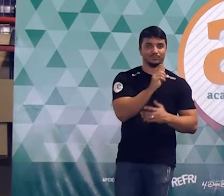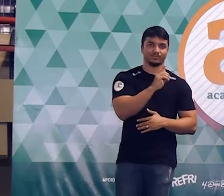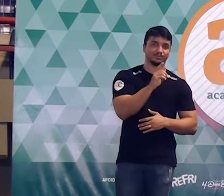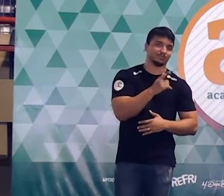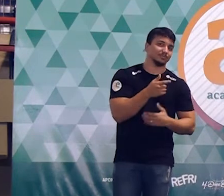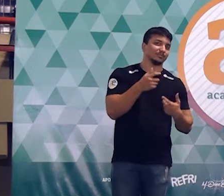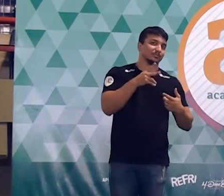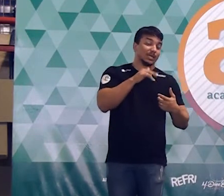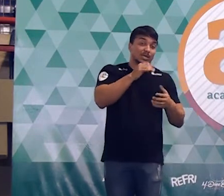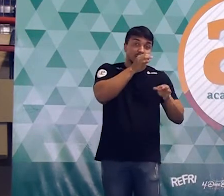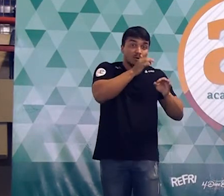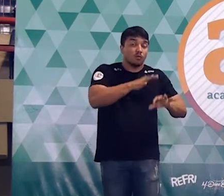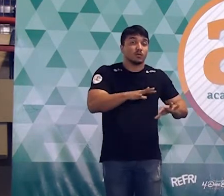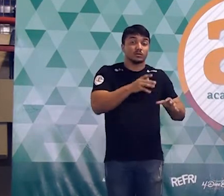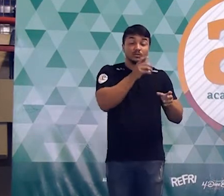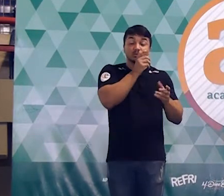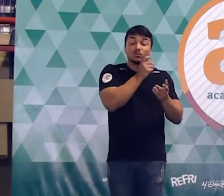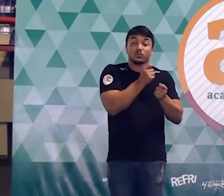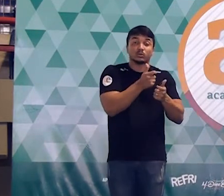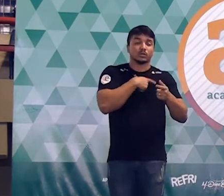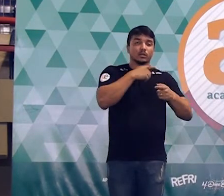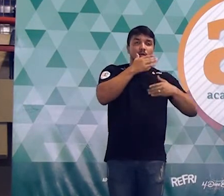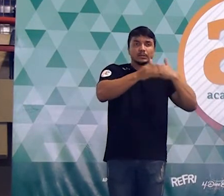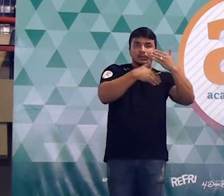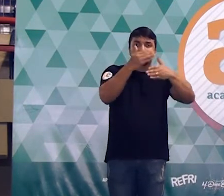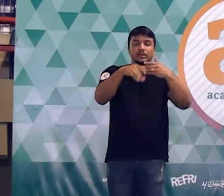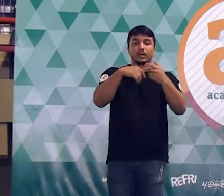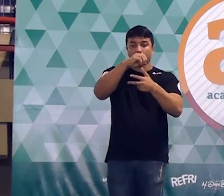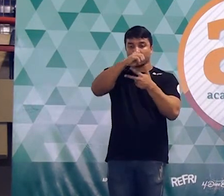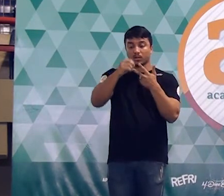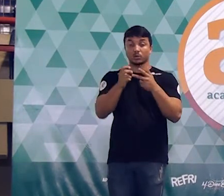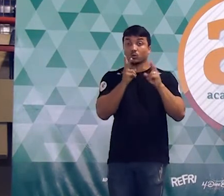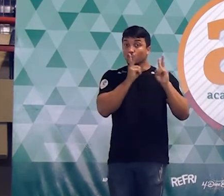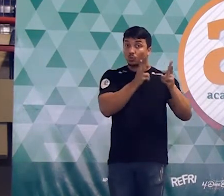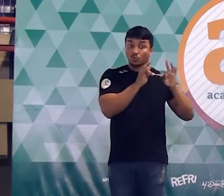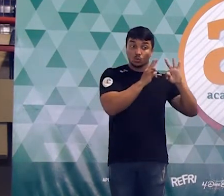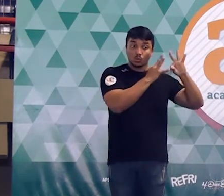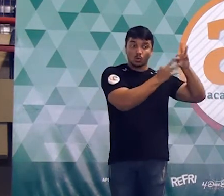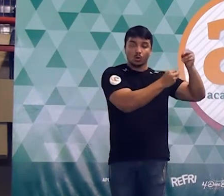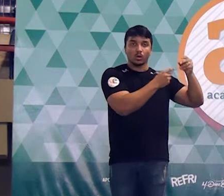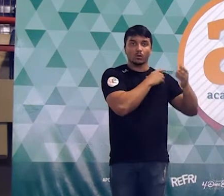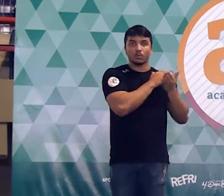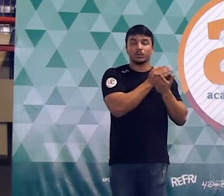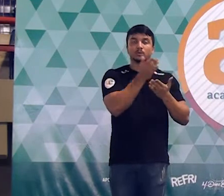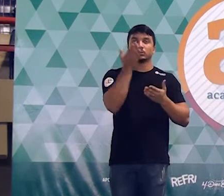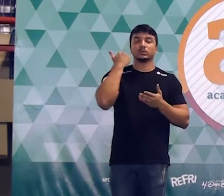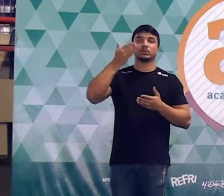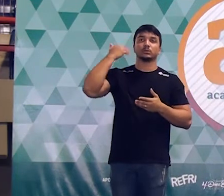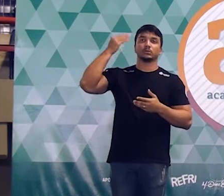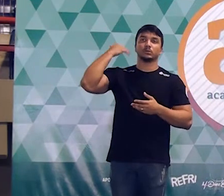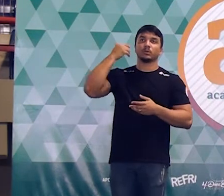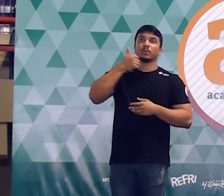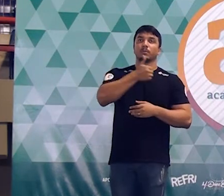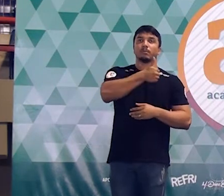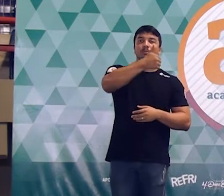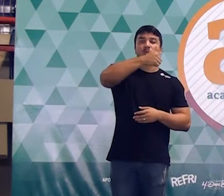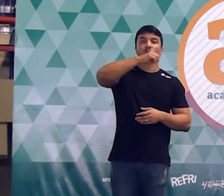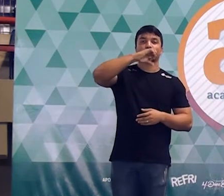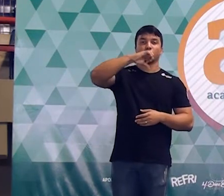acontecer. Por quê? Porque em nenhuma edição do Enem... Olha que o Enem, a primeira edição aconteceu no ano de